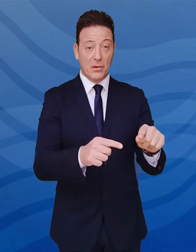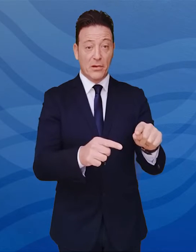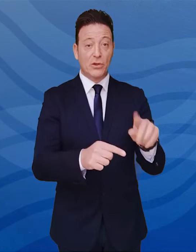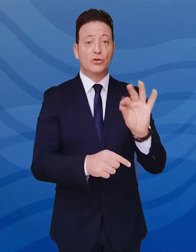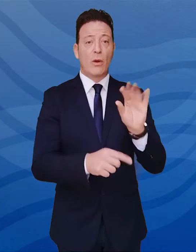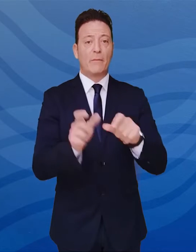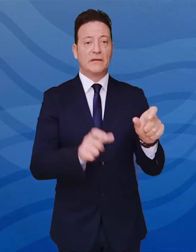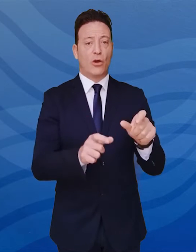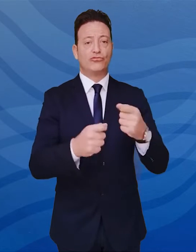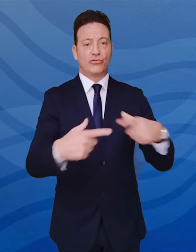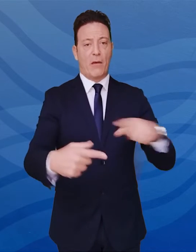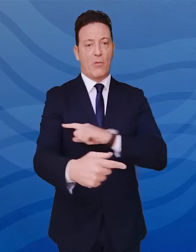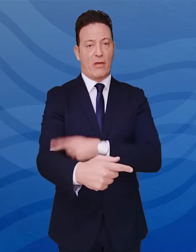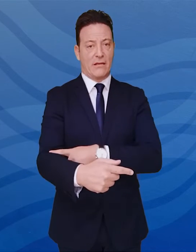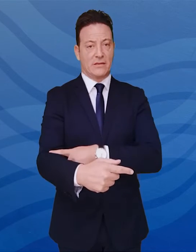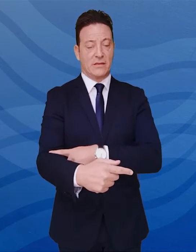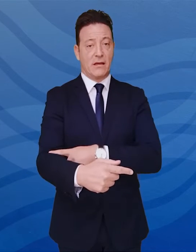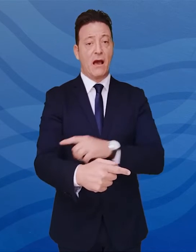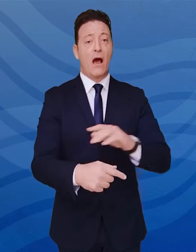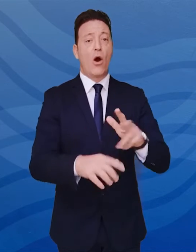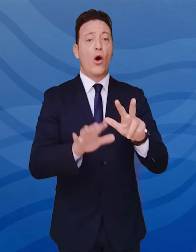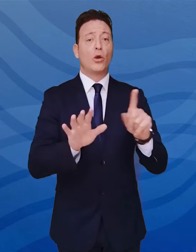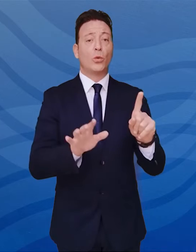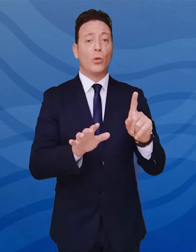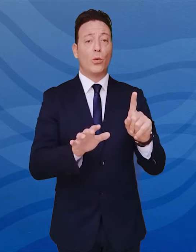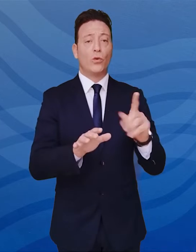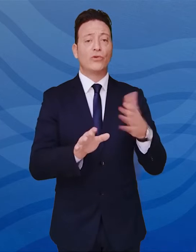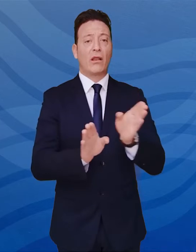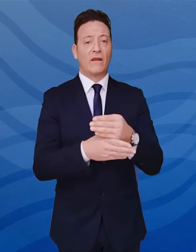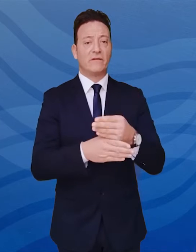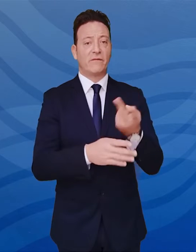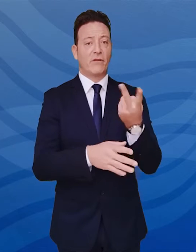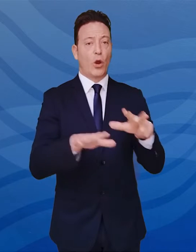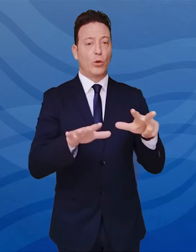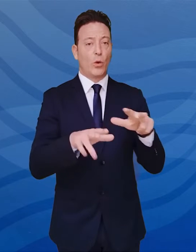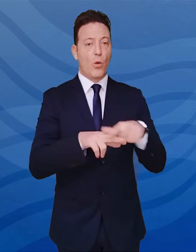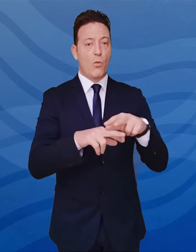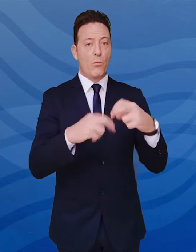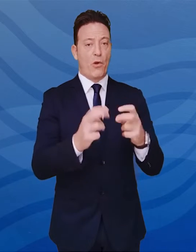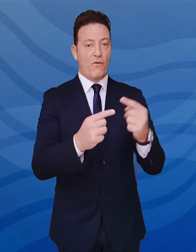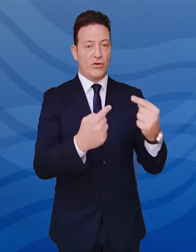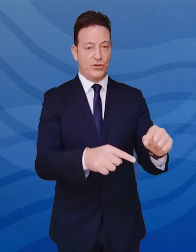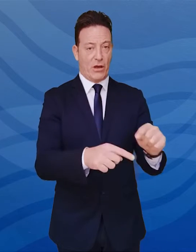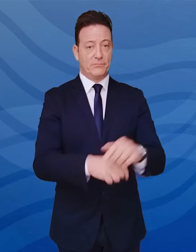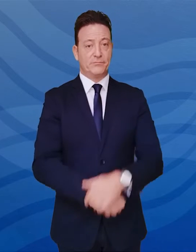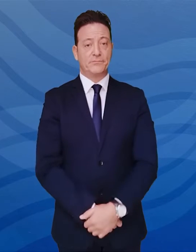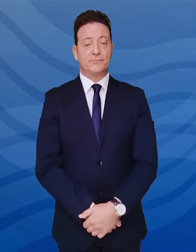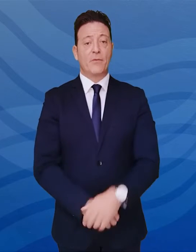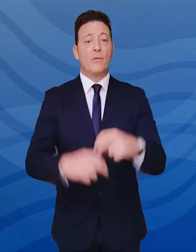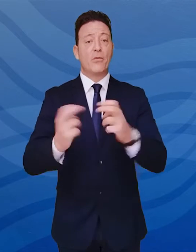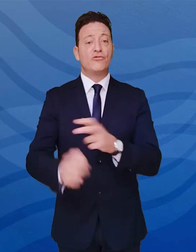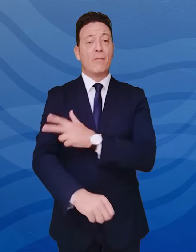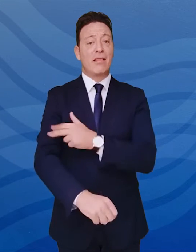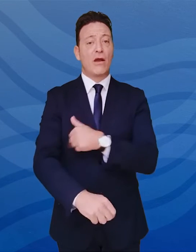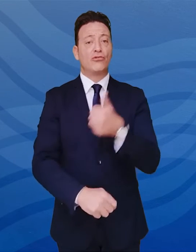interessano il capoluogo. I rimanenti 81 sono distribuiti in 28 comuni della provincia. 125 sono